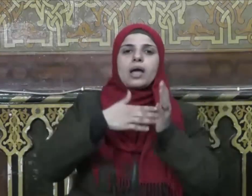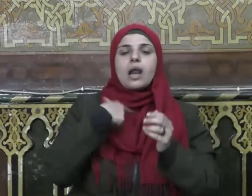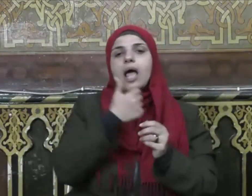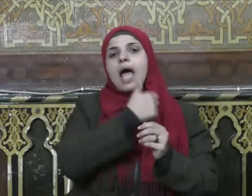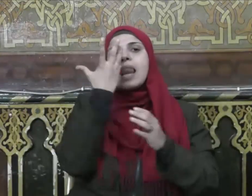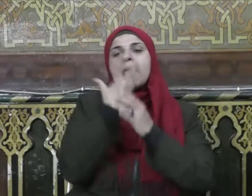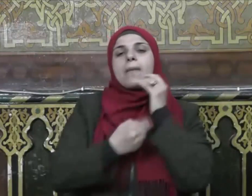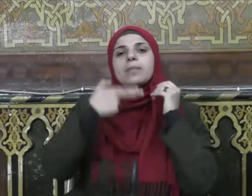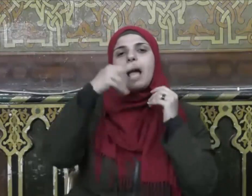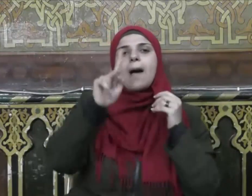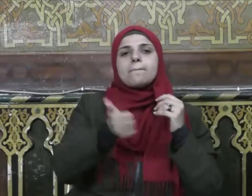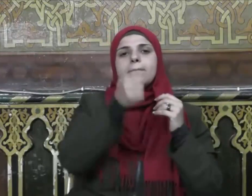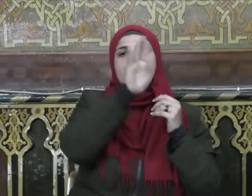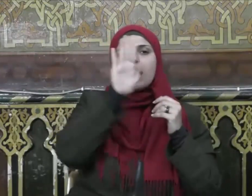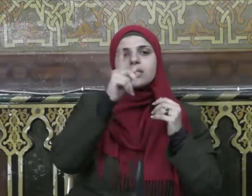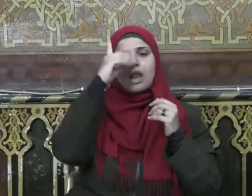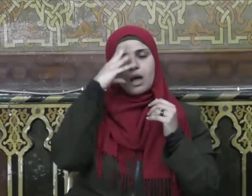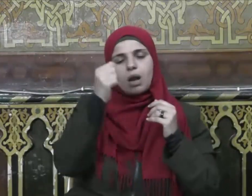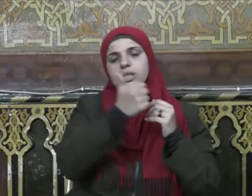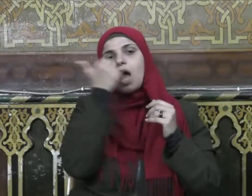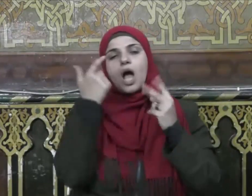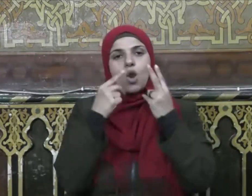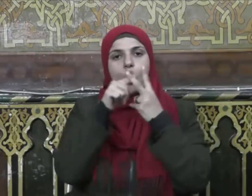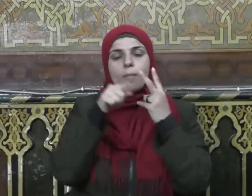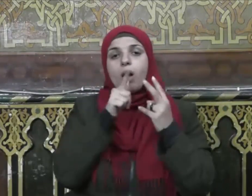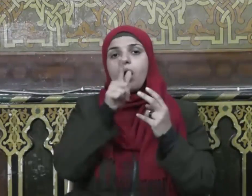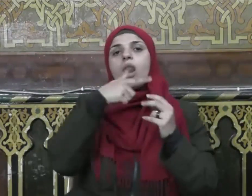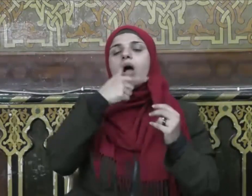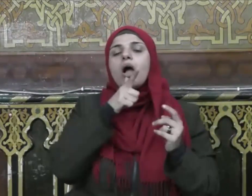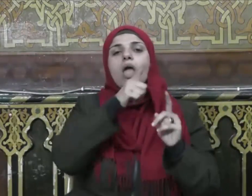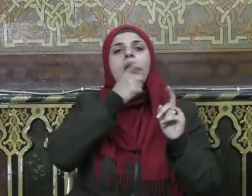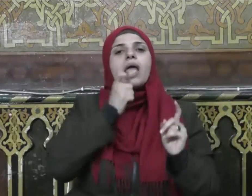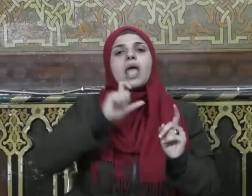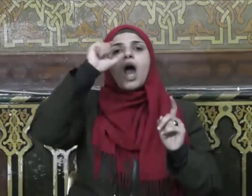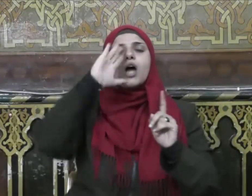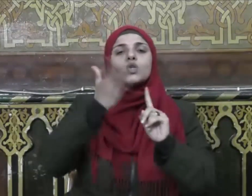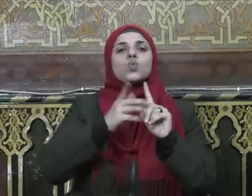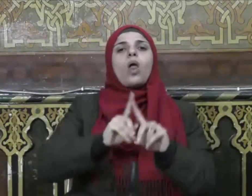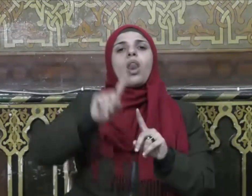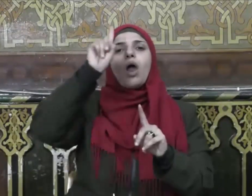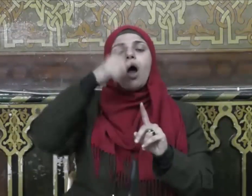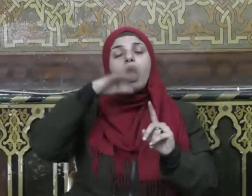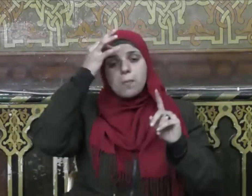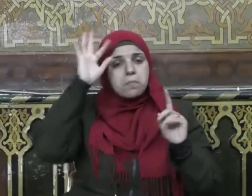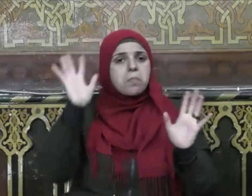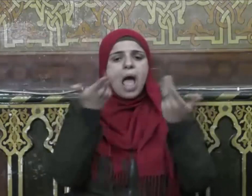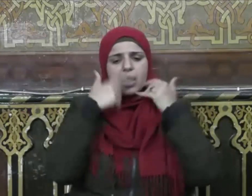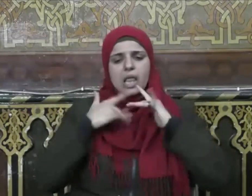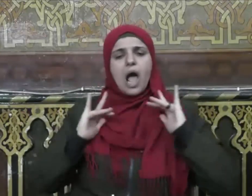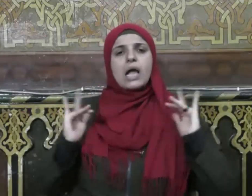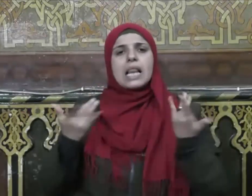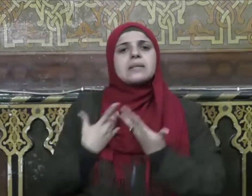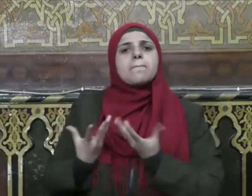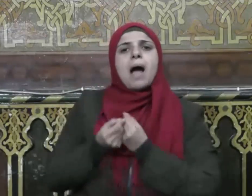عباس رضي الله عنهما قال قيل يا رسول الله أي جلسائنا خير قال